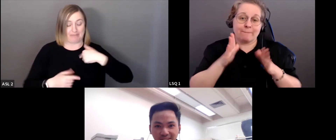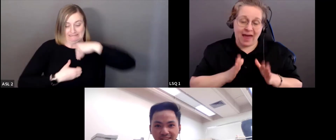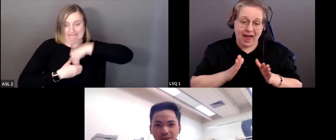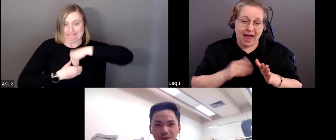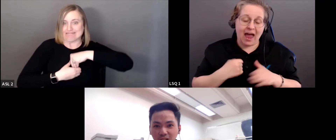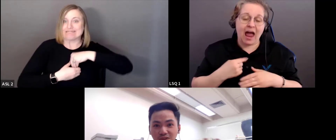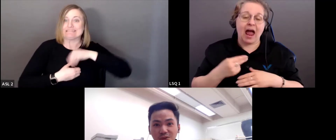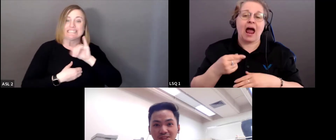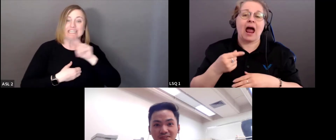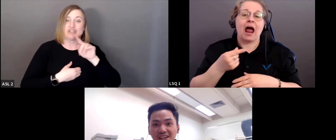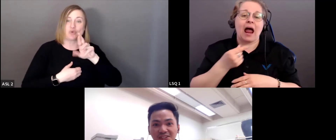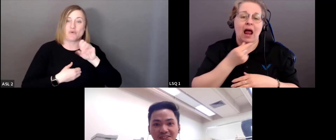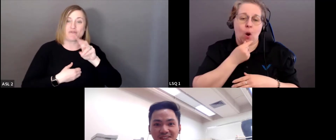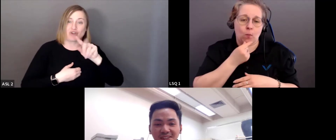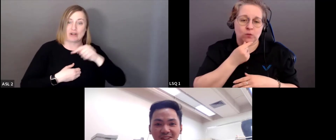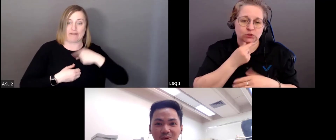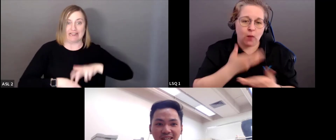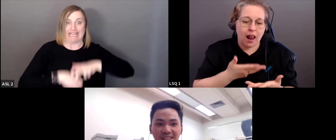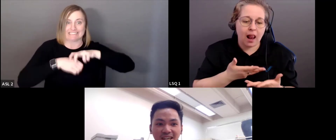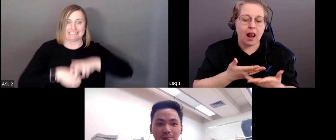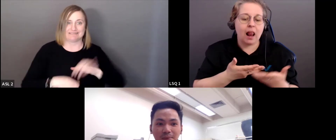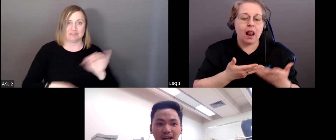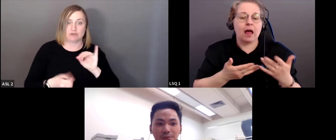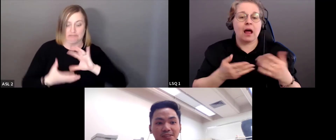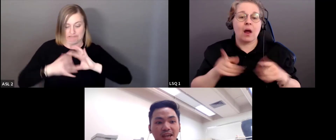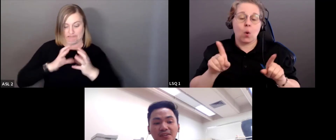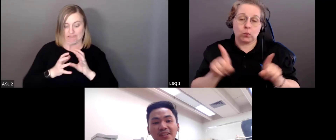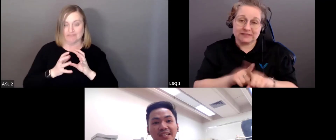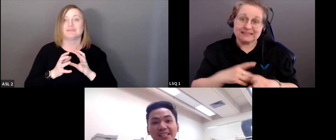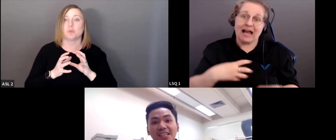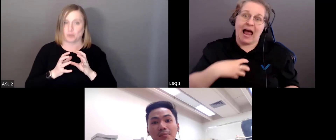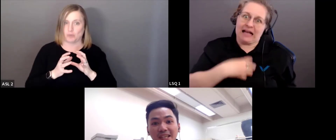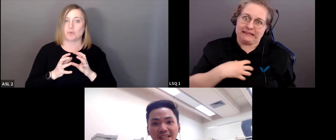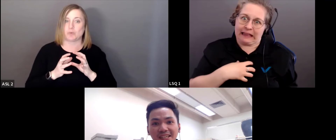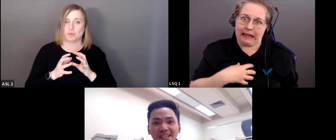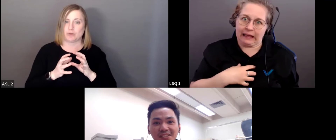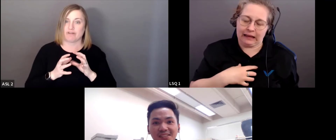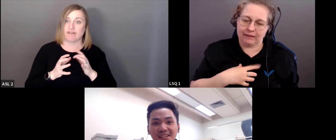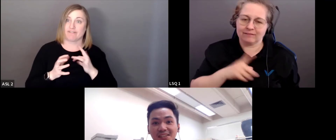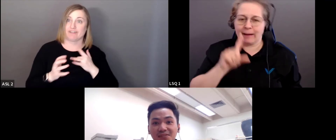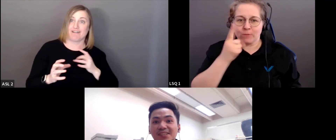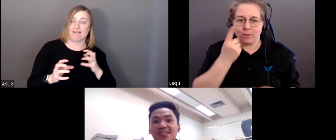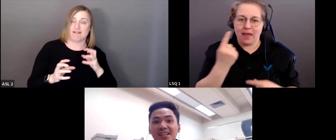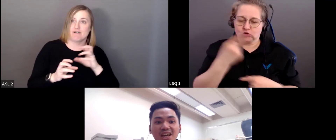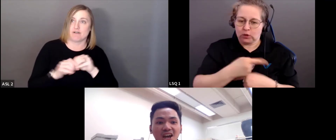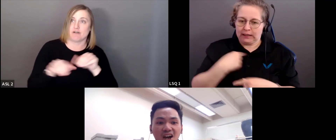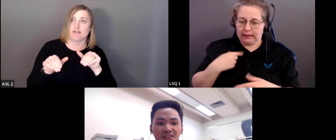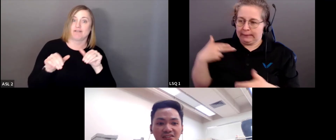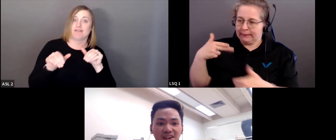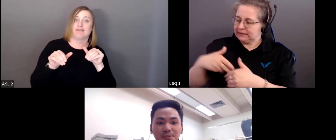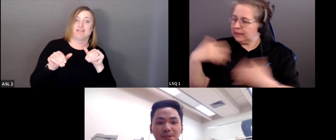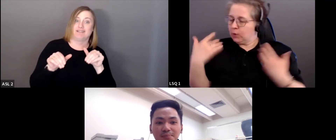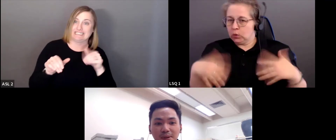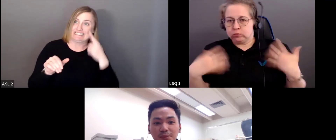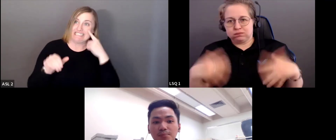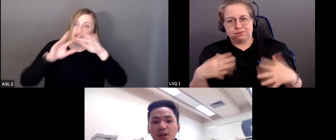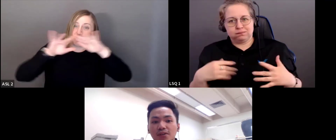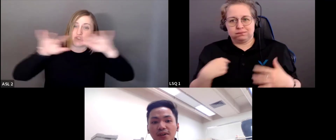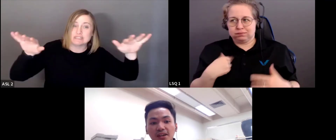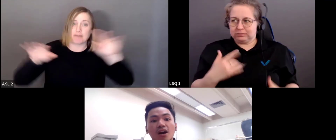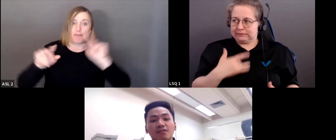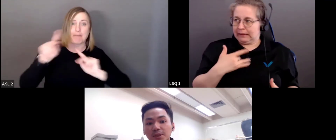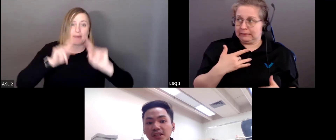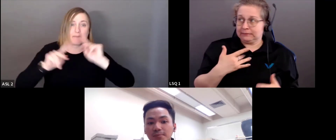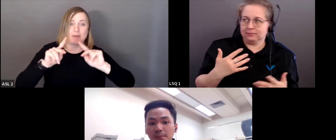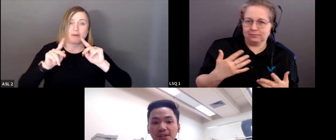Mais j'ai aussi beaucoup, beaucoup d'anxiété. Alors, le premier jour, avec tout ça, je dois vous avouer que j'étais hyper intimidée lorsque